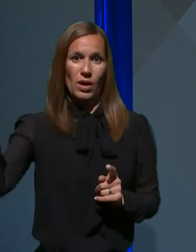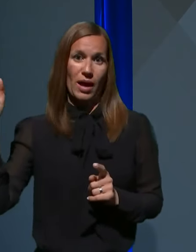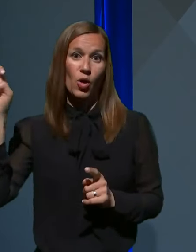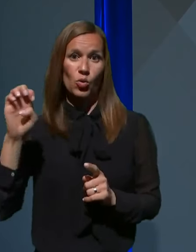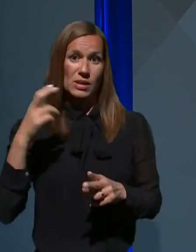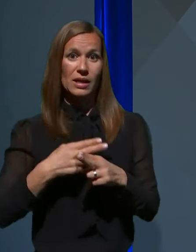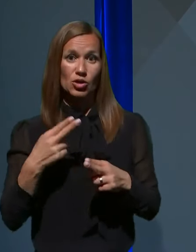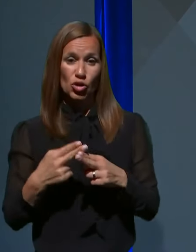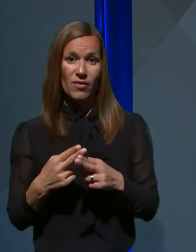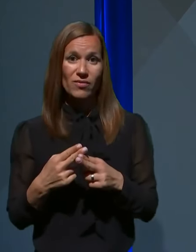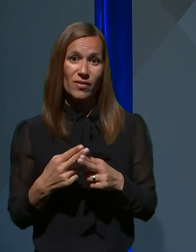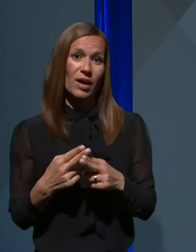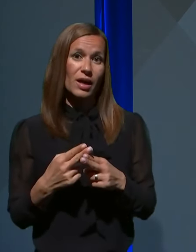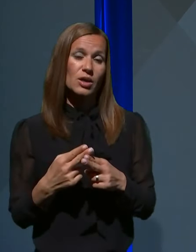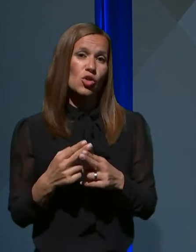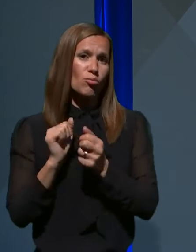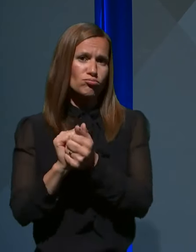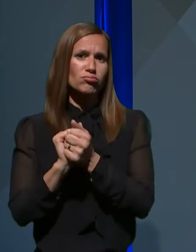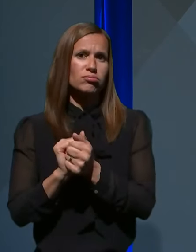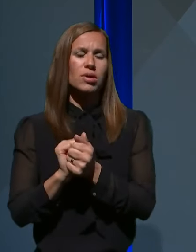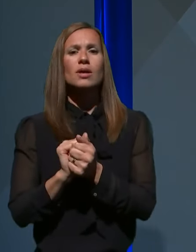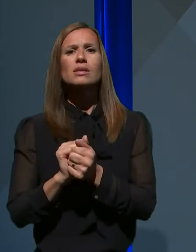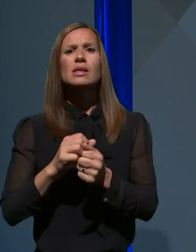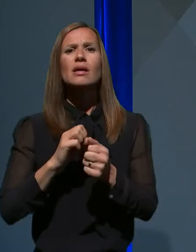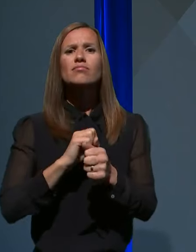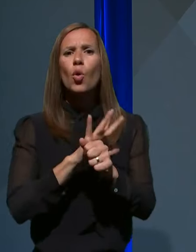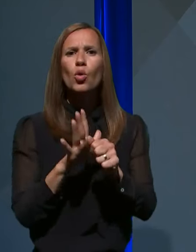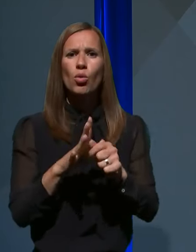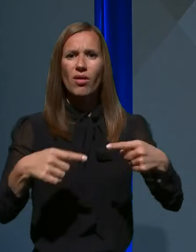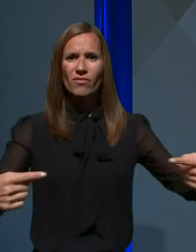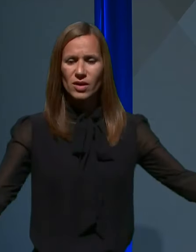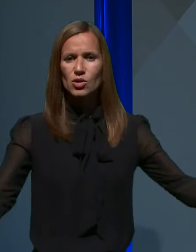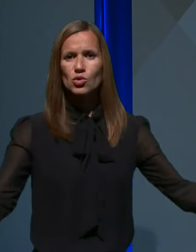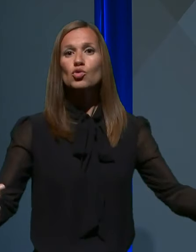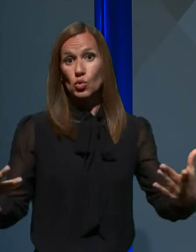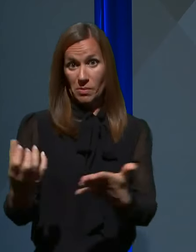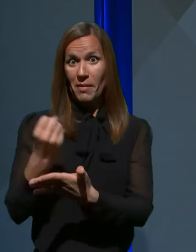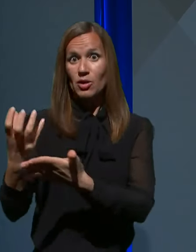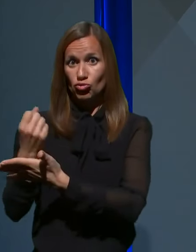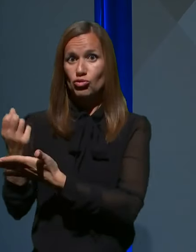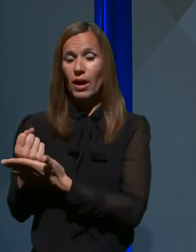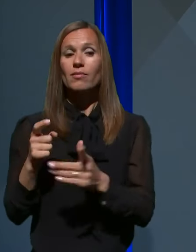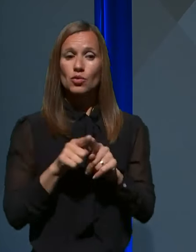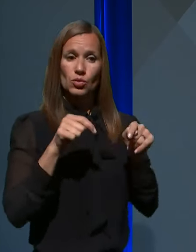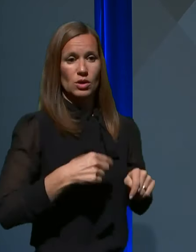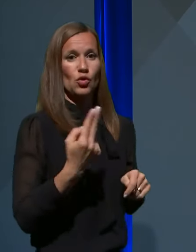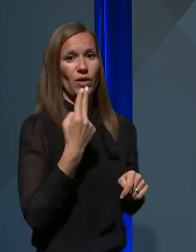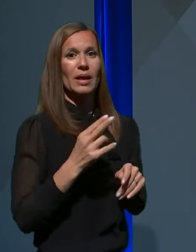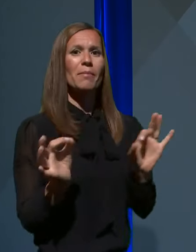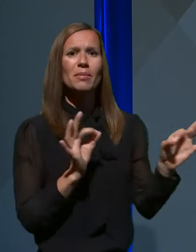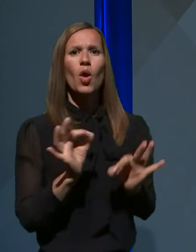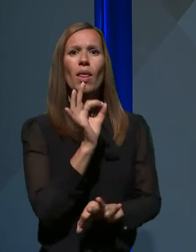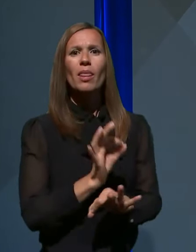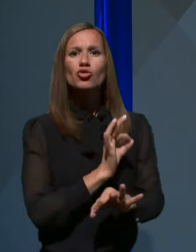bile pri soočanju z epidemijo novega koronavirusa uspešne, tudi Slovenija pripravlja na črt za izhod iz te krize.